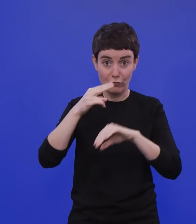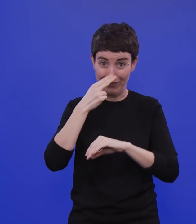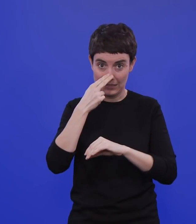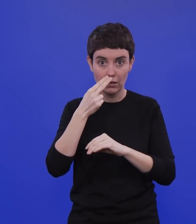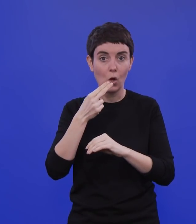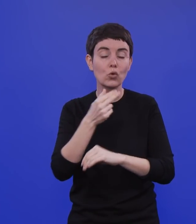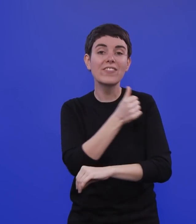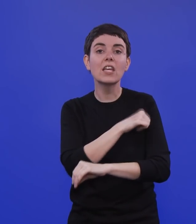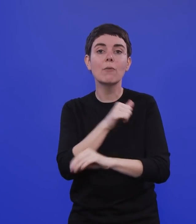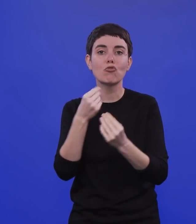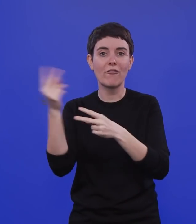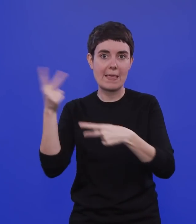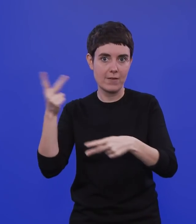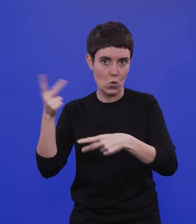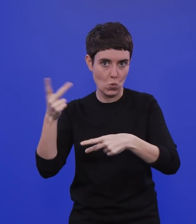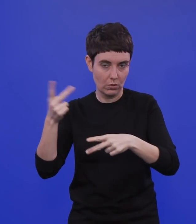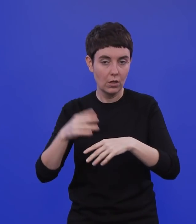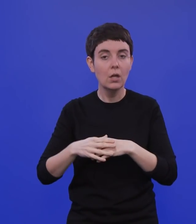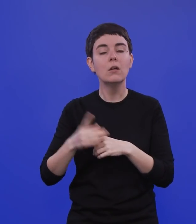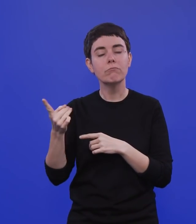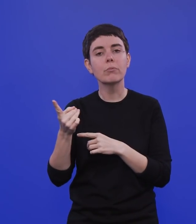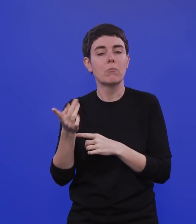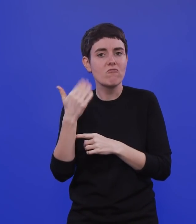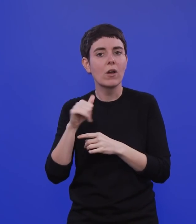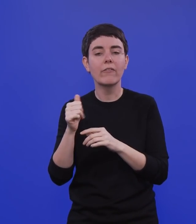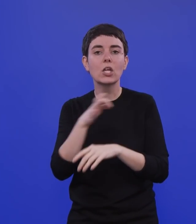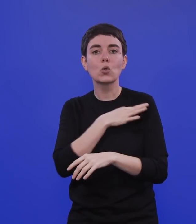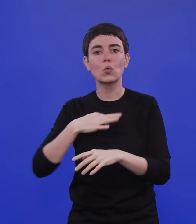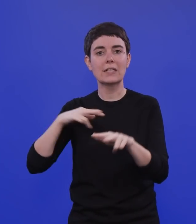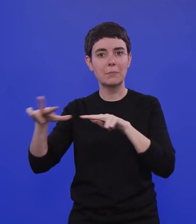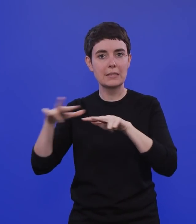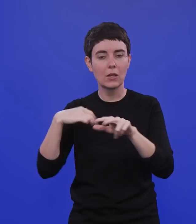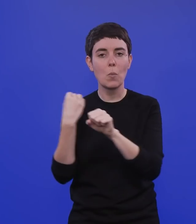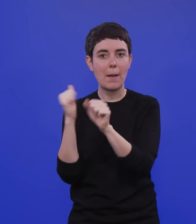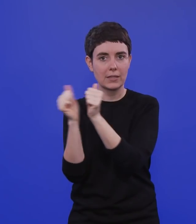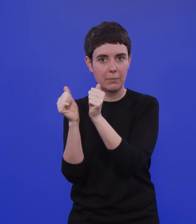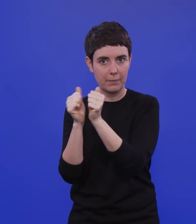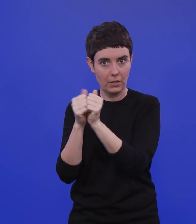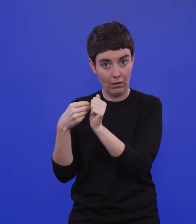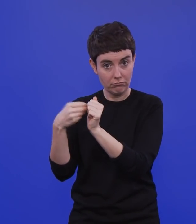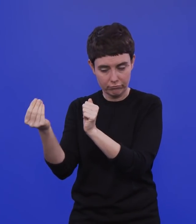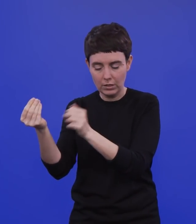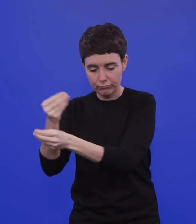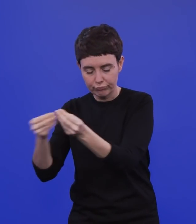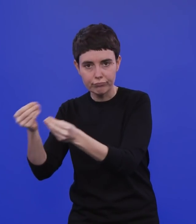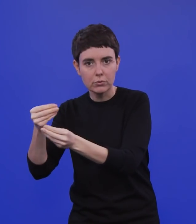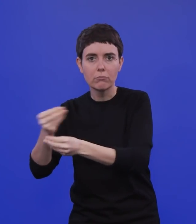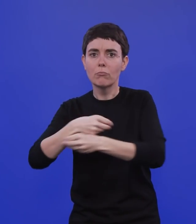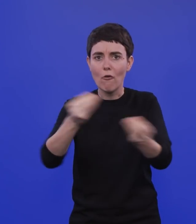Gesundheitsministeriums, die sind ja auch in die Öffentlichkeit gelangt. Die kann man also in den Zeitungen inzwischen nachlesen. Und wir haben dort die